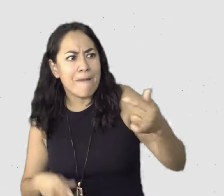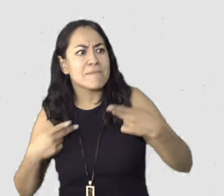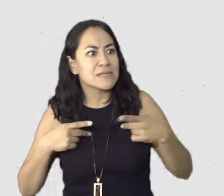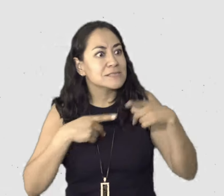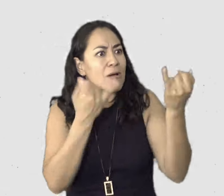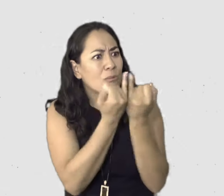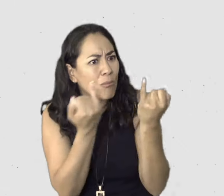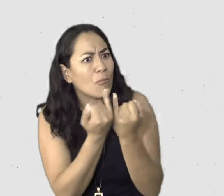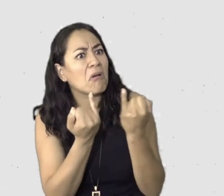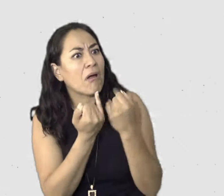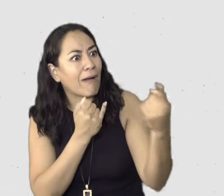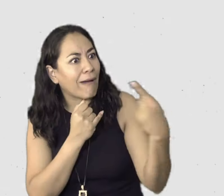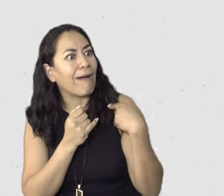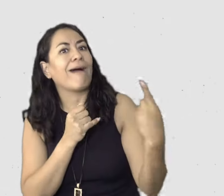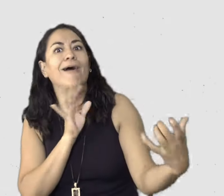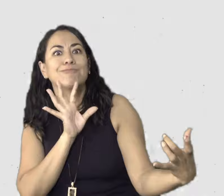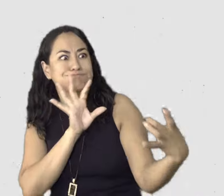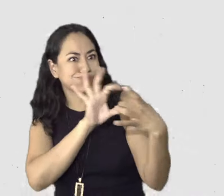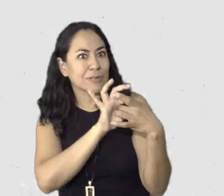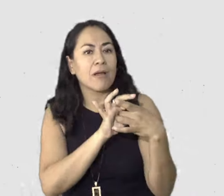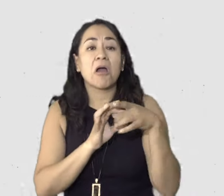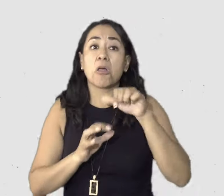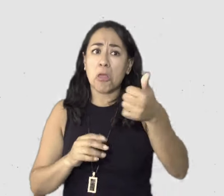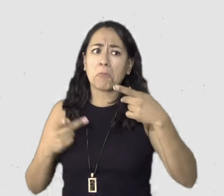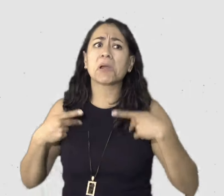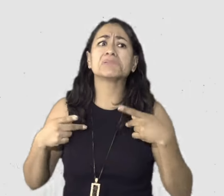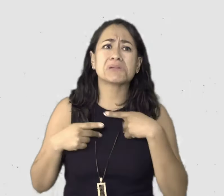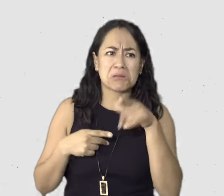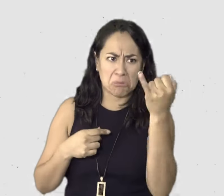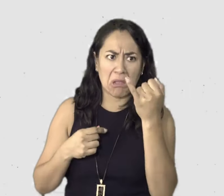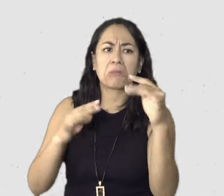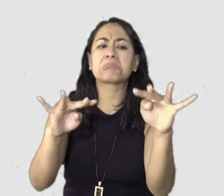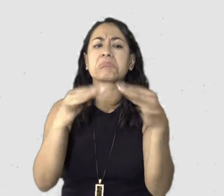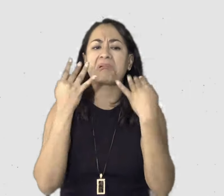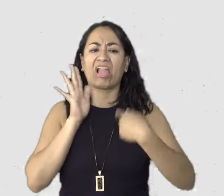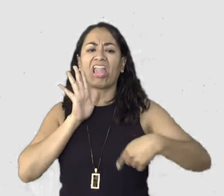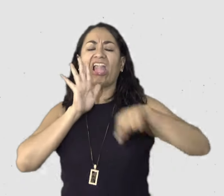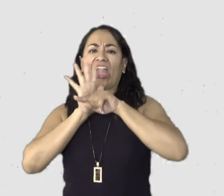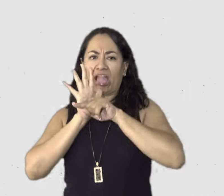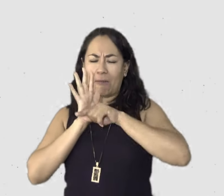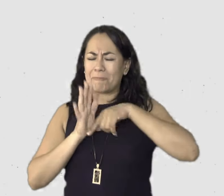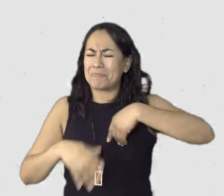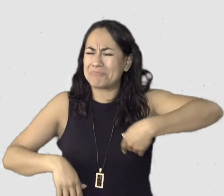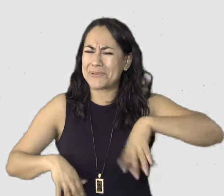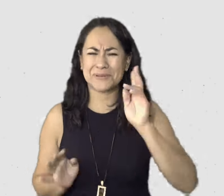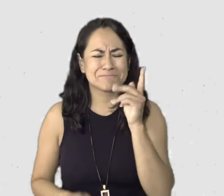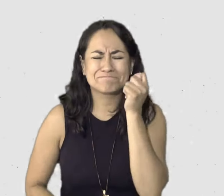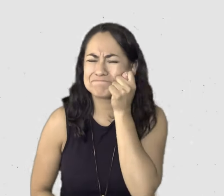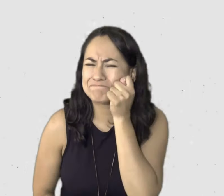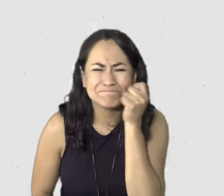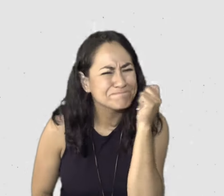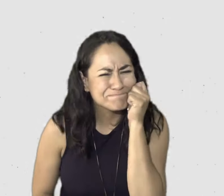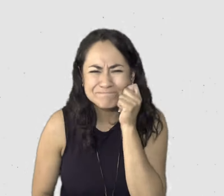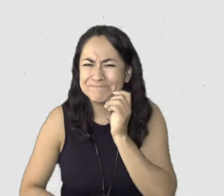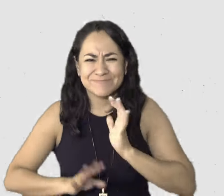a haber la que igual diga, ay, esta, qué onda. No importa. La verdad es que tú, esos espacios, finalmente las relaciones se van a ir